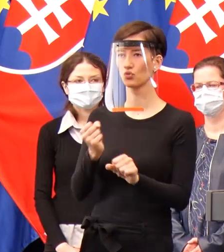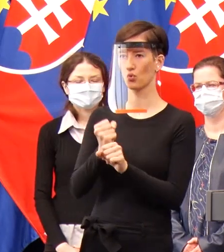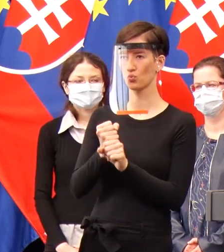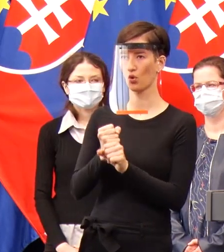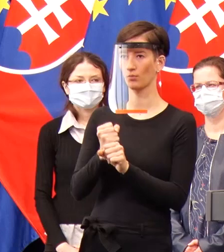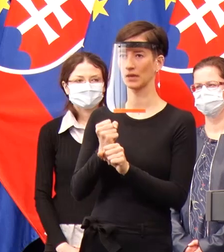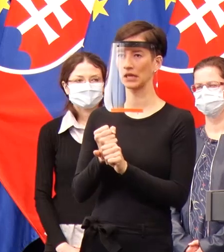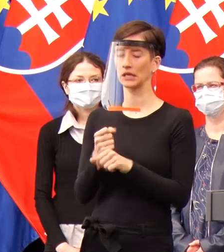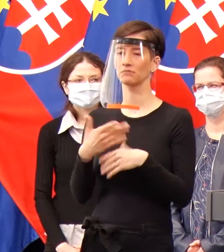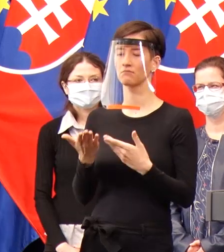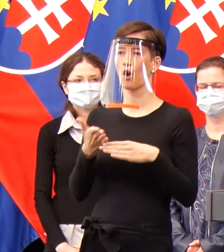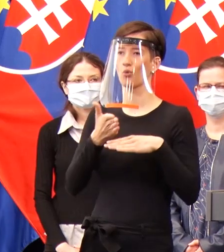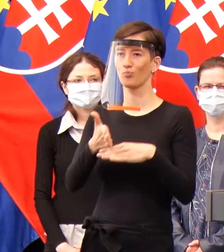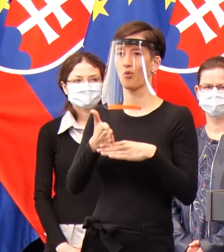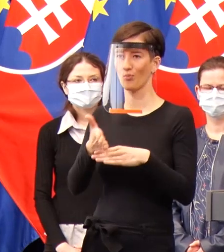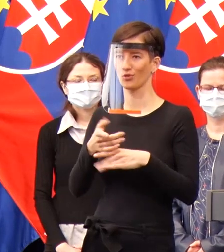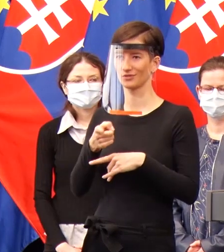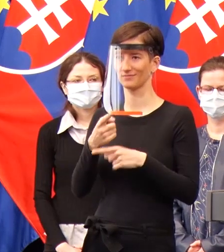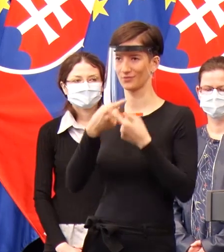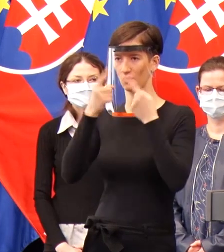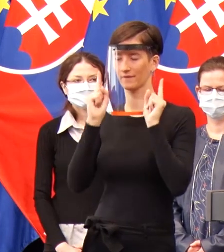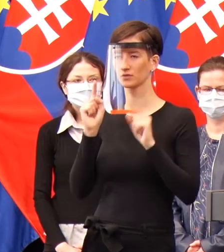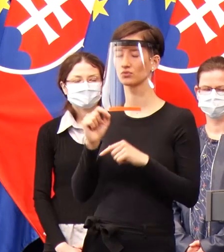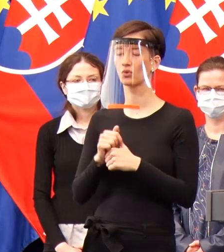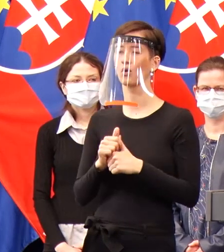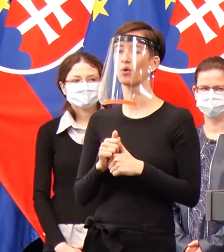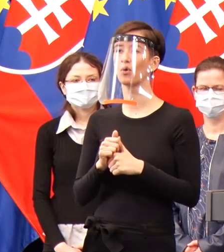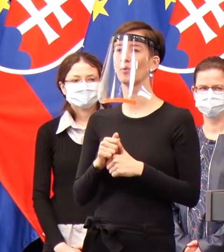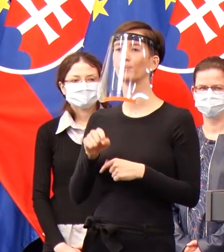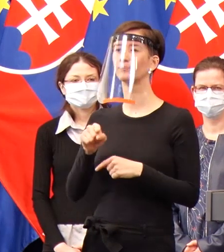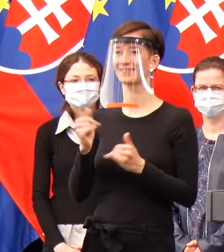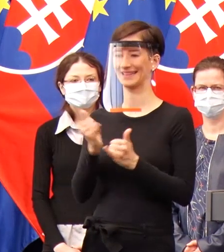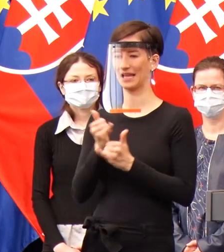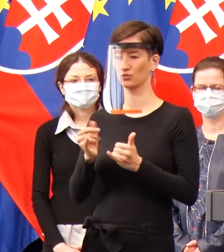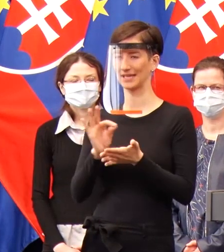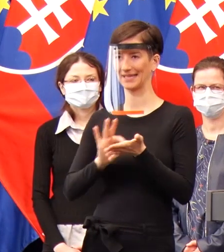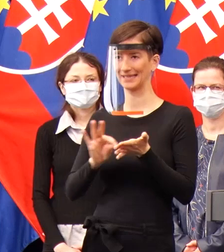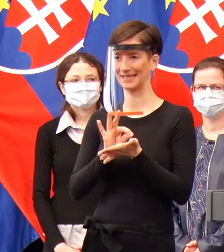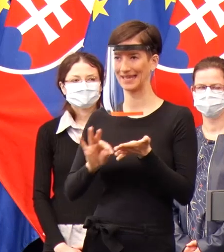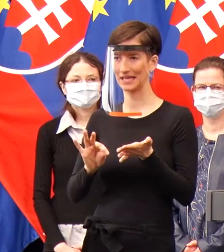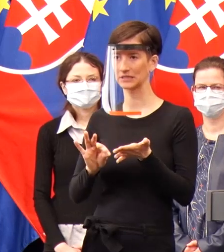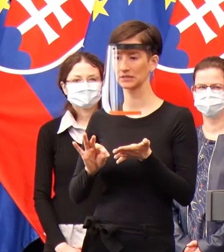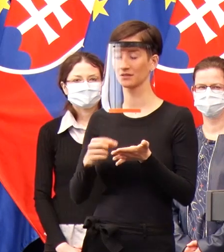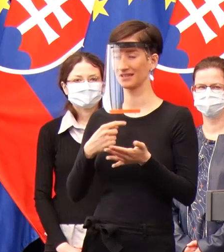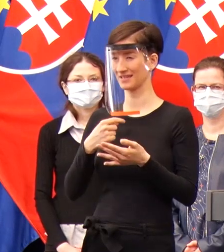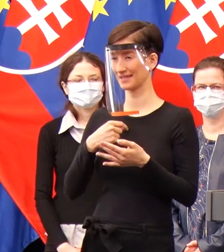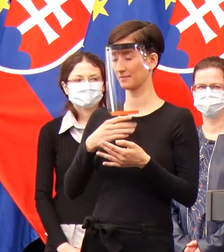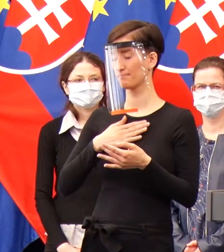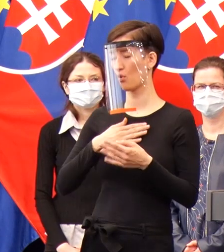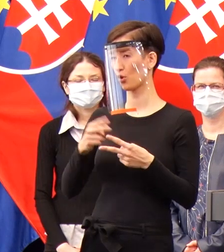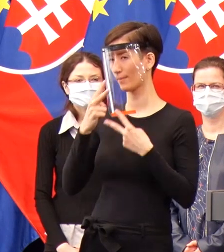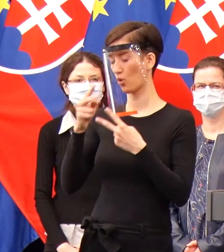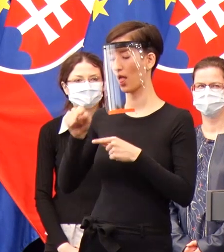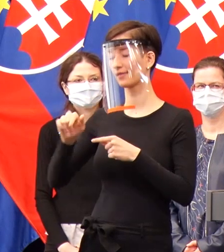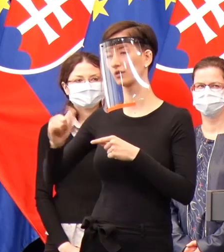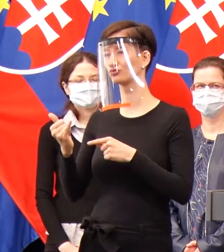alternatívu a nejakú pomoc, tak sú to častokrát testy, ktoré sú ešte možno lepšie vyladené na